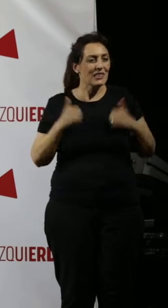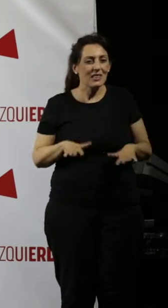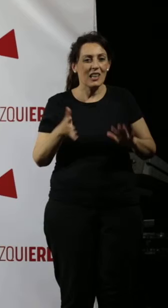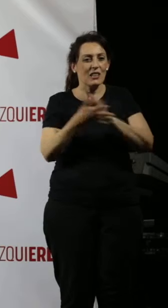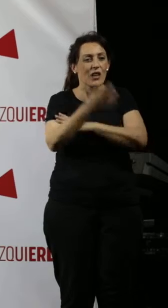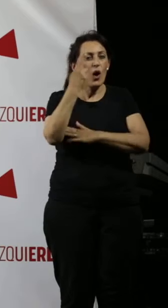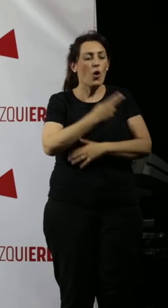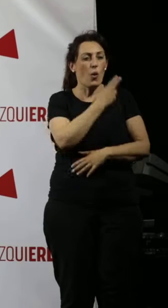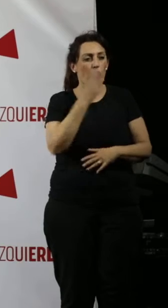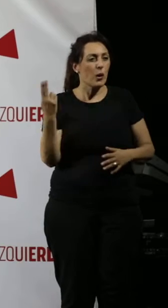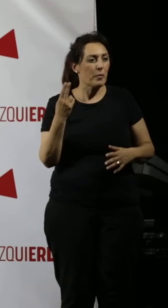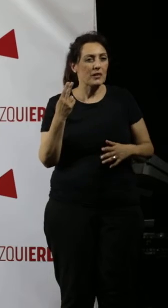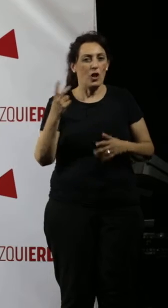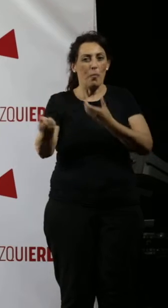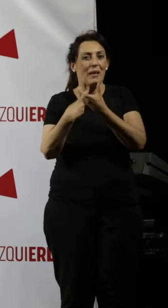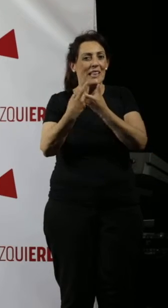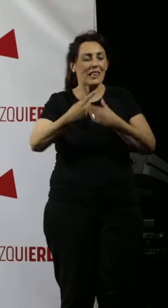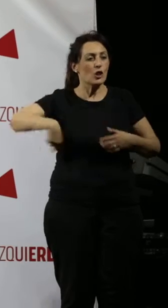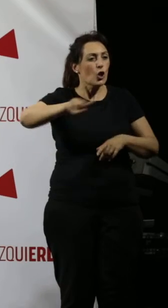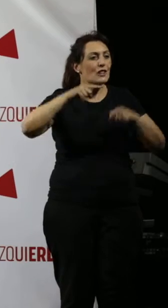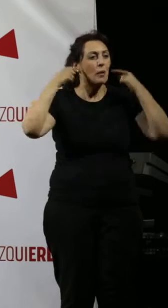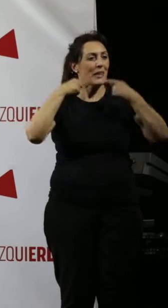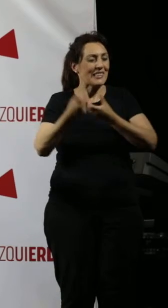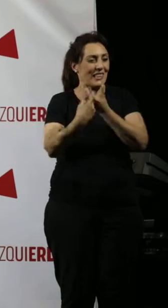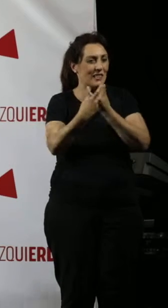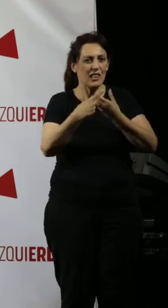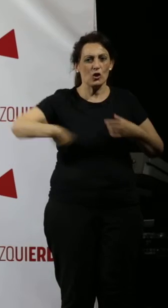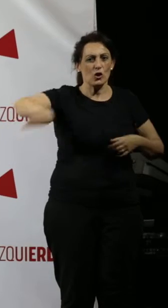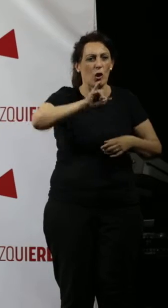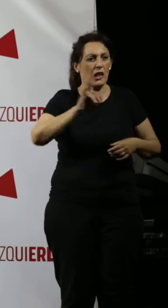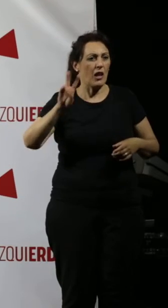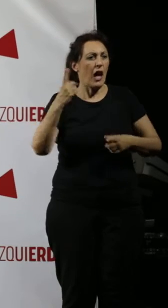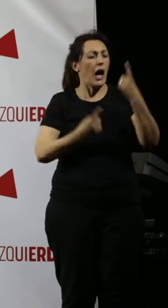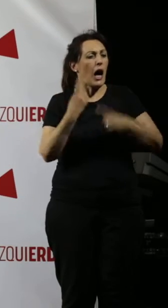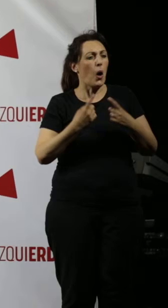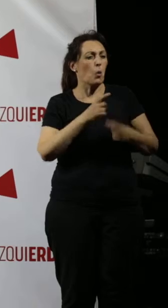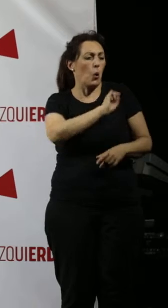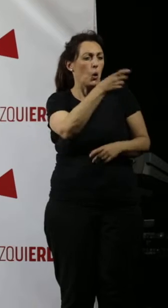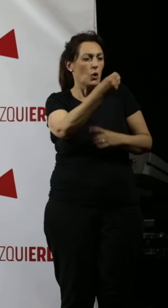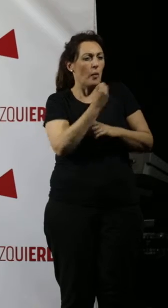como compromiso los militantes y simpatizantes de Izquierda Unida. Es verdad. Hay mucha gente independiente que nos apoya.